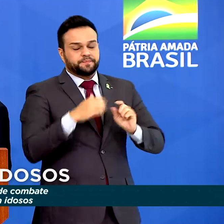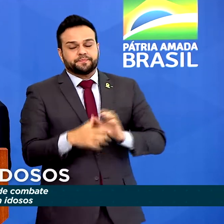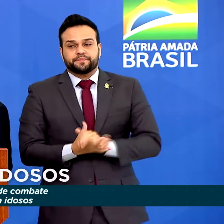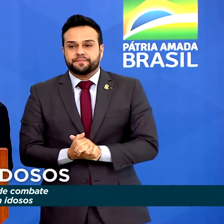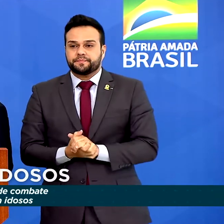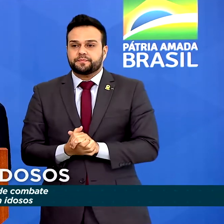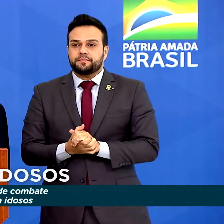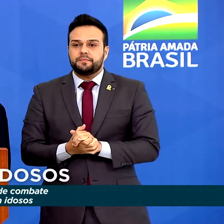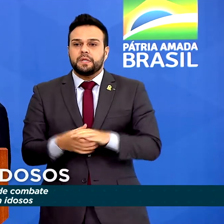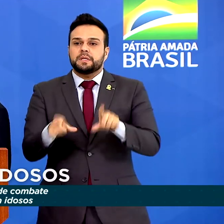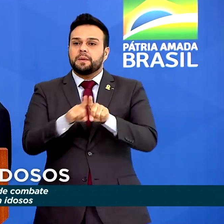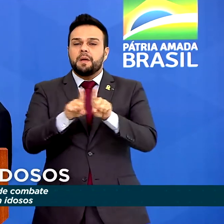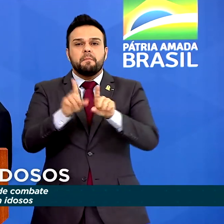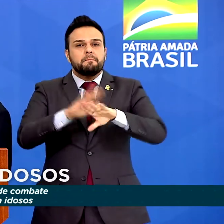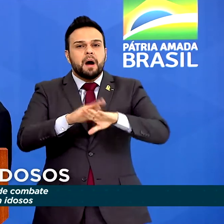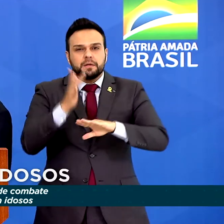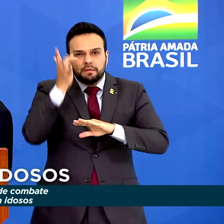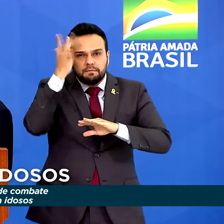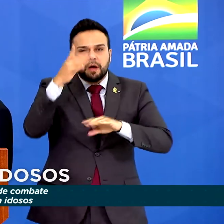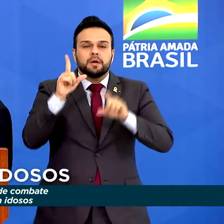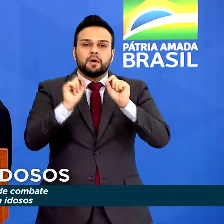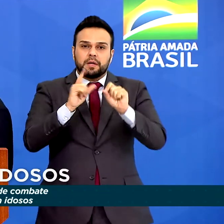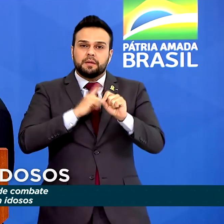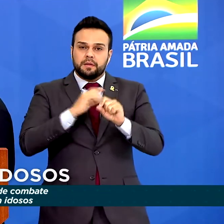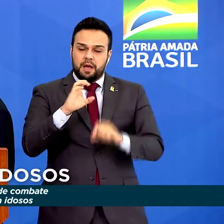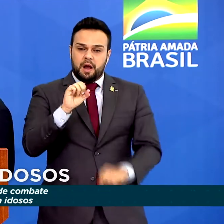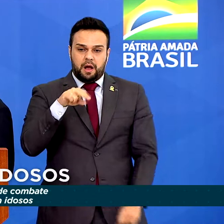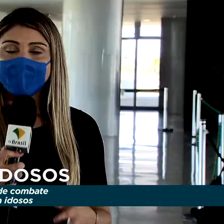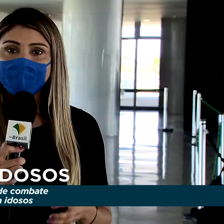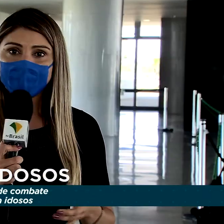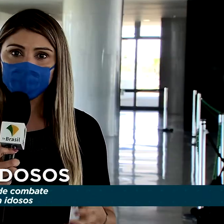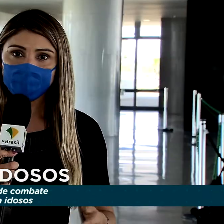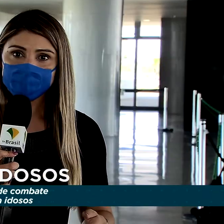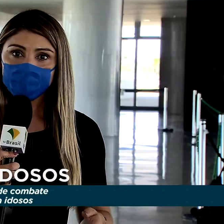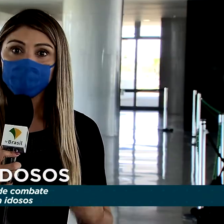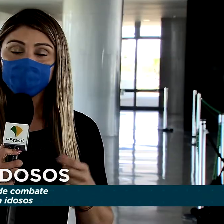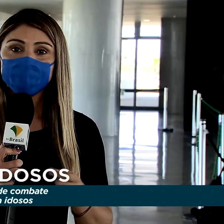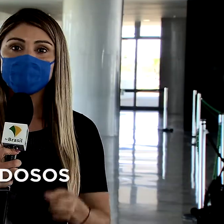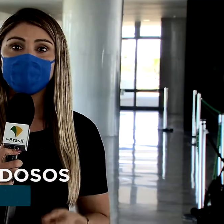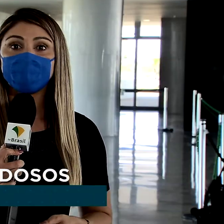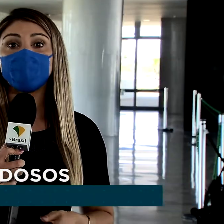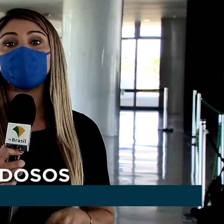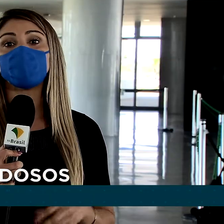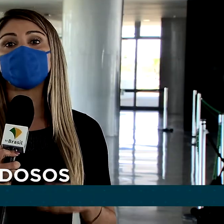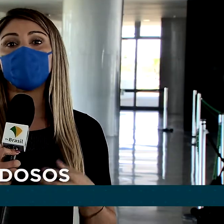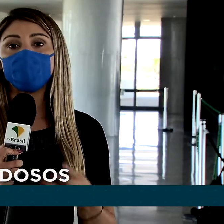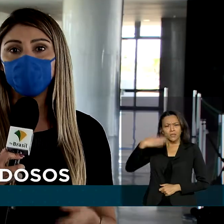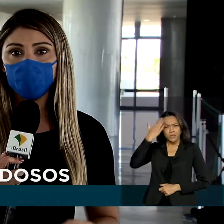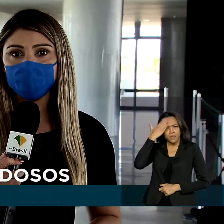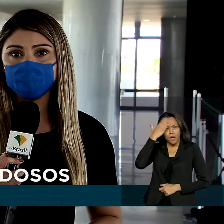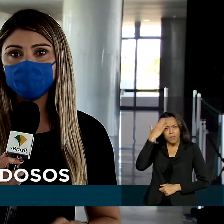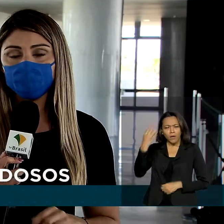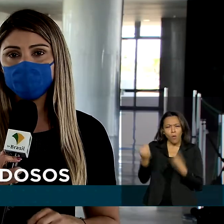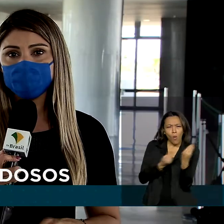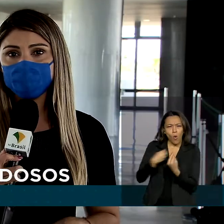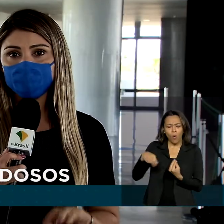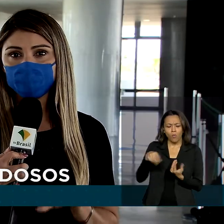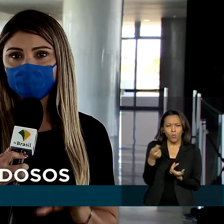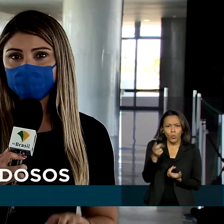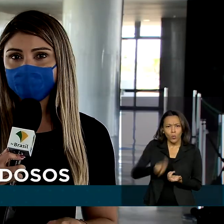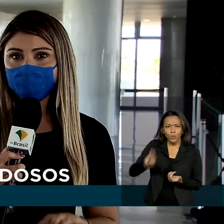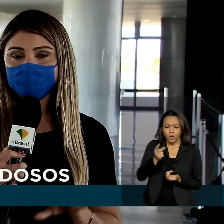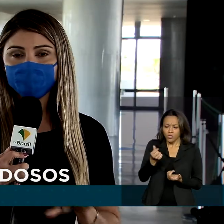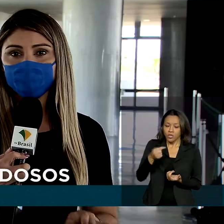de uma maior facilidade, os canais digitais dos bancos. A educação financeira é outra preocupação do